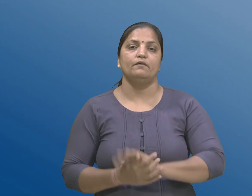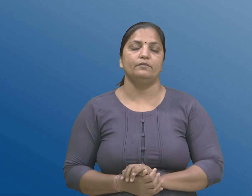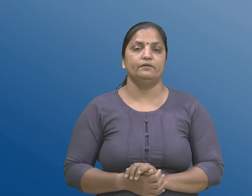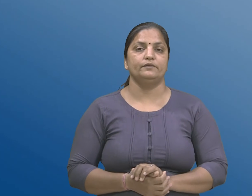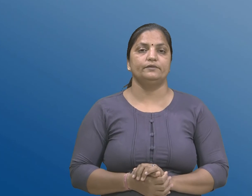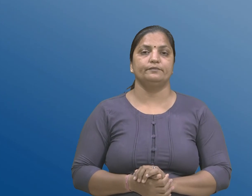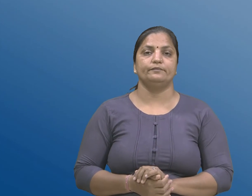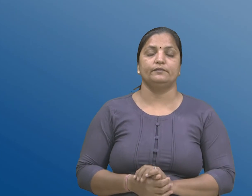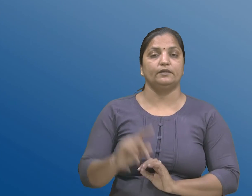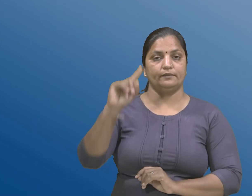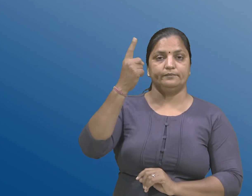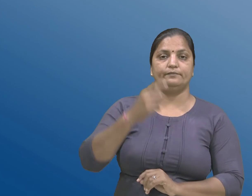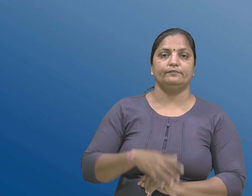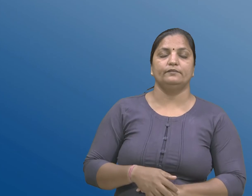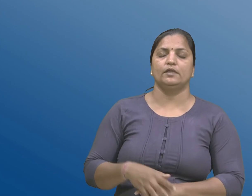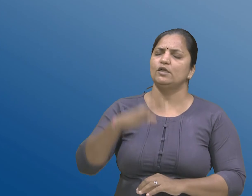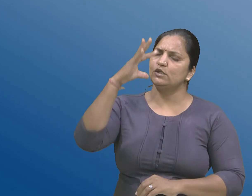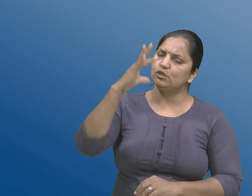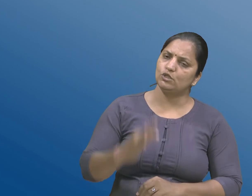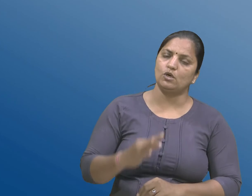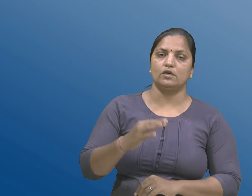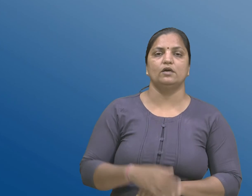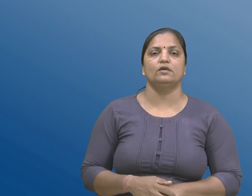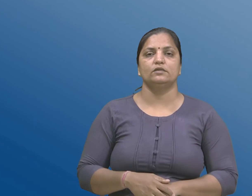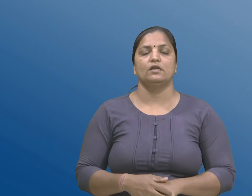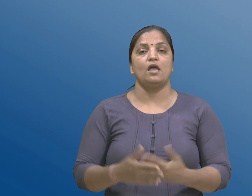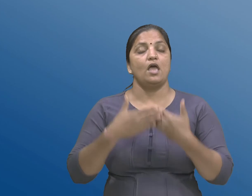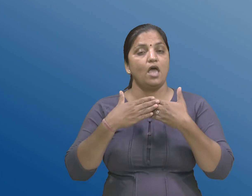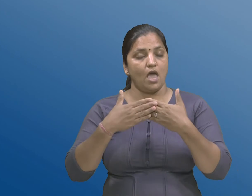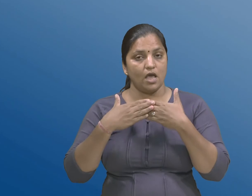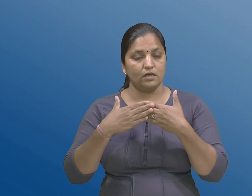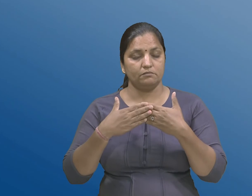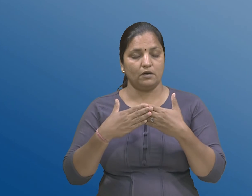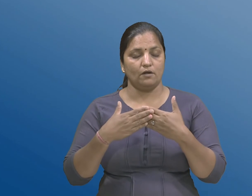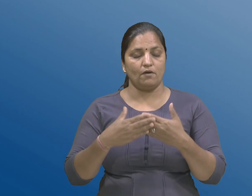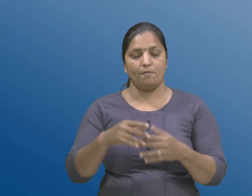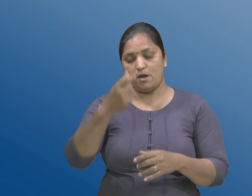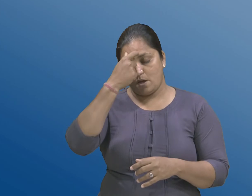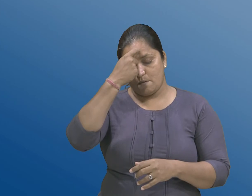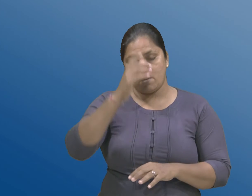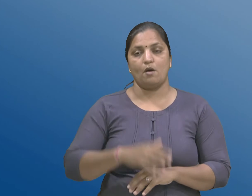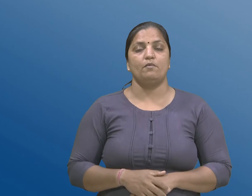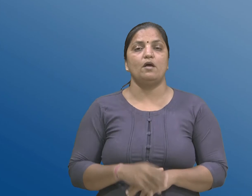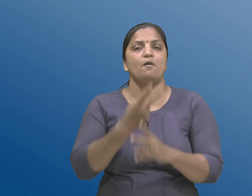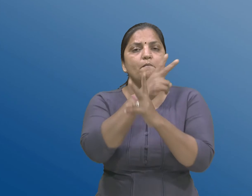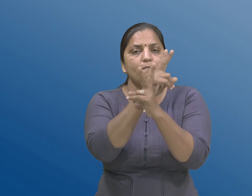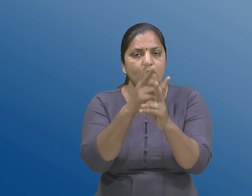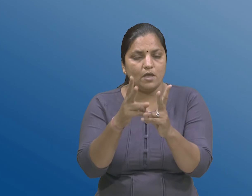ए चोकस प्रकारनी अध्ययन असमर्थता इटले के विविद प्रकारना लक्षण